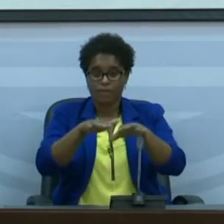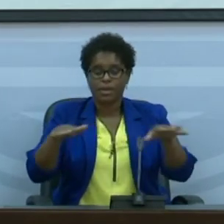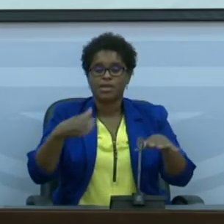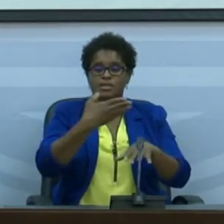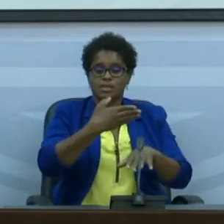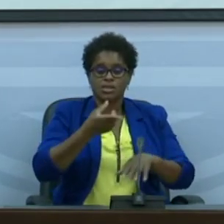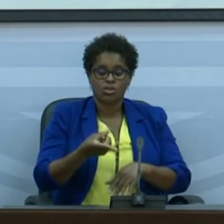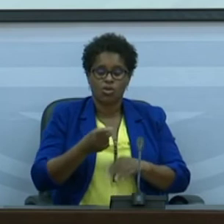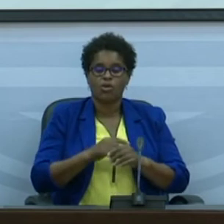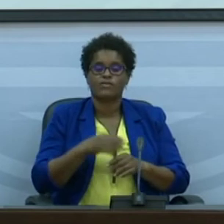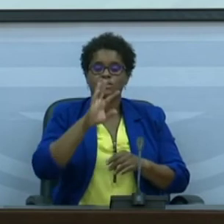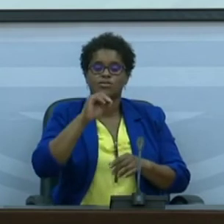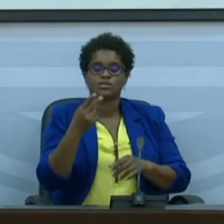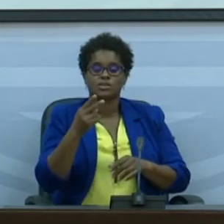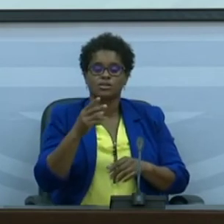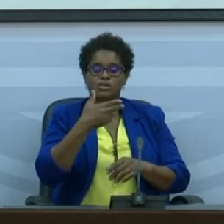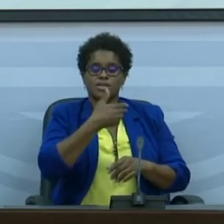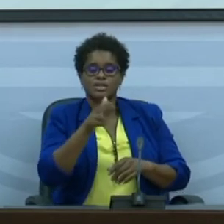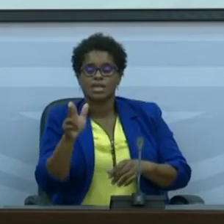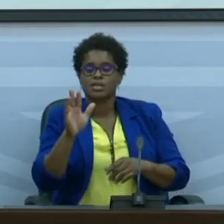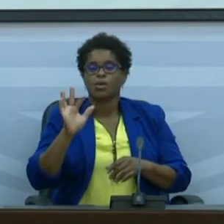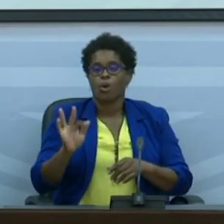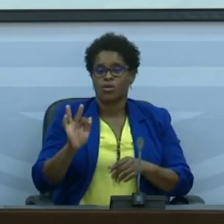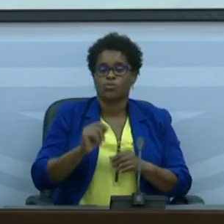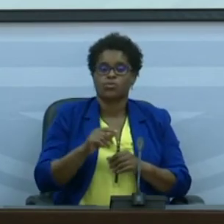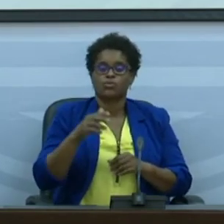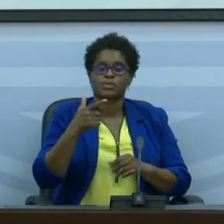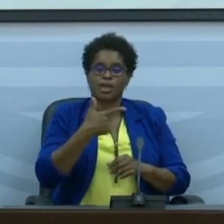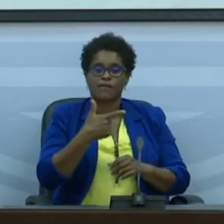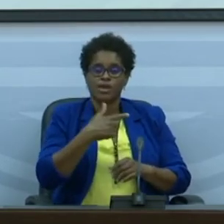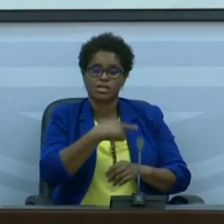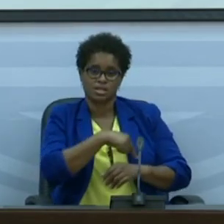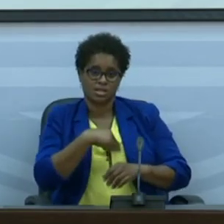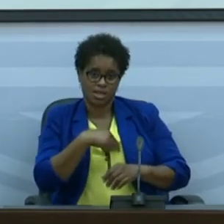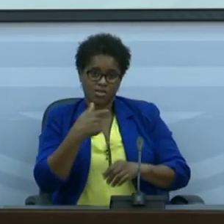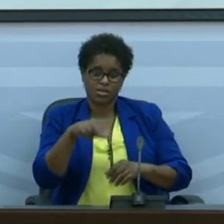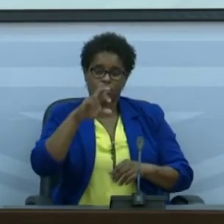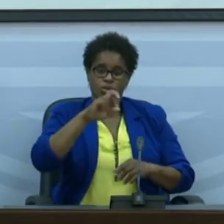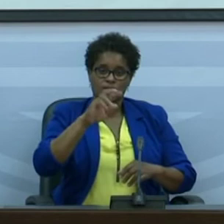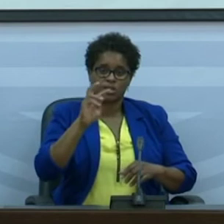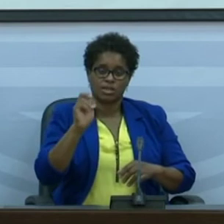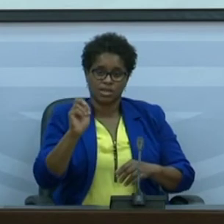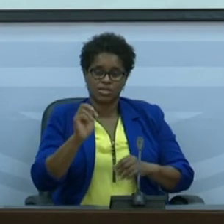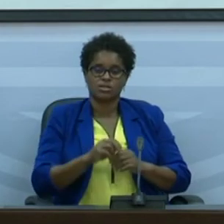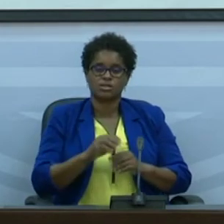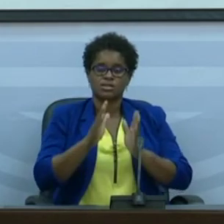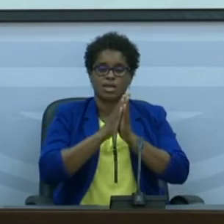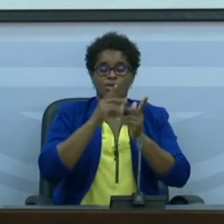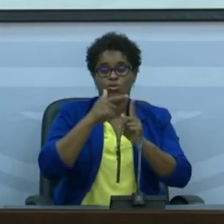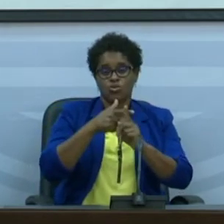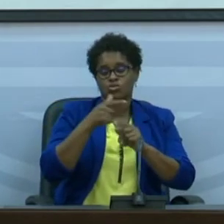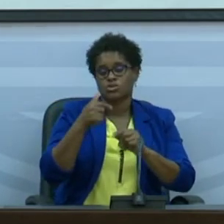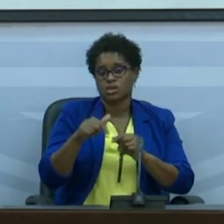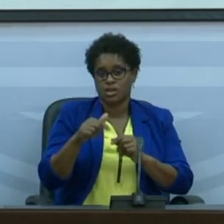São Vicente com 104 Tarrafal de Santiago que tem 83 Santa Cruz